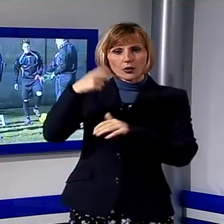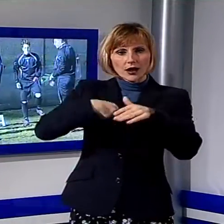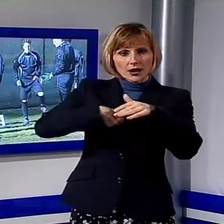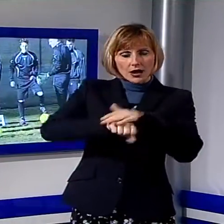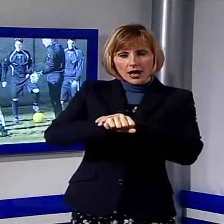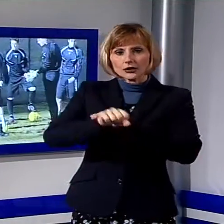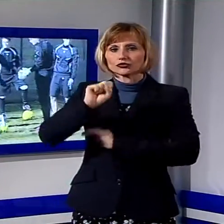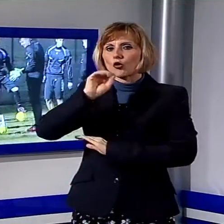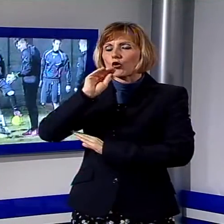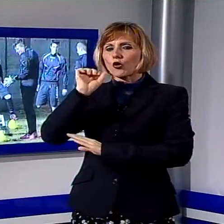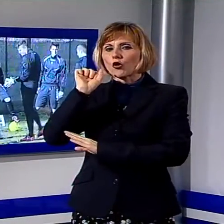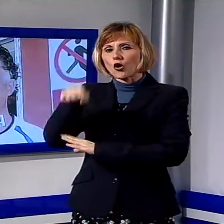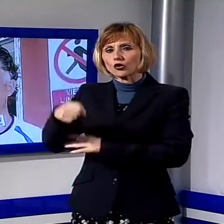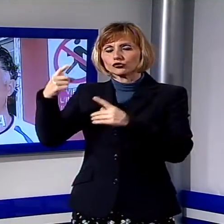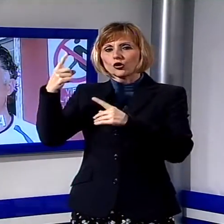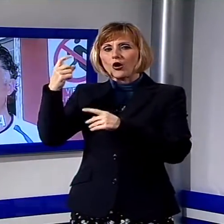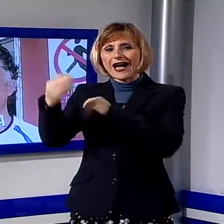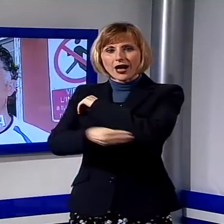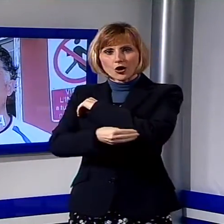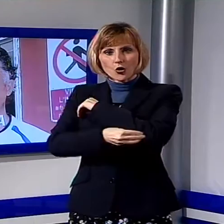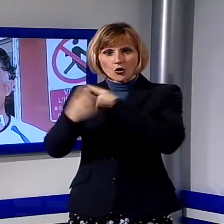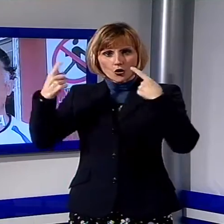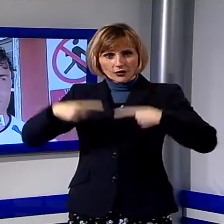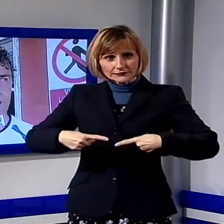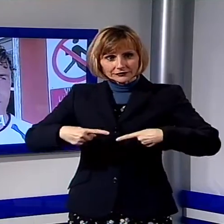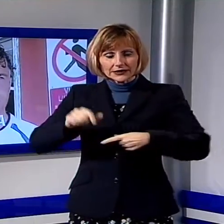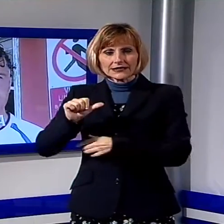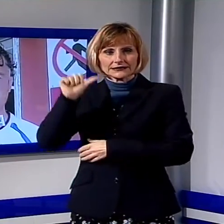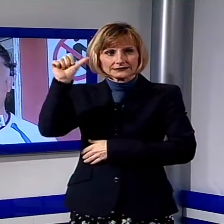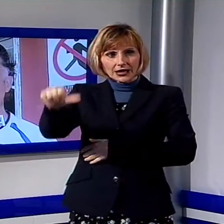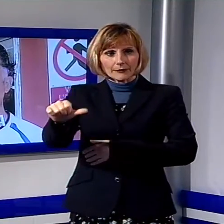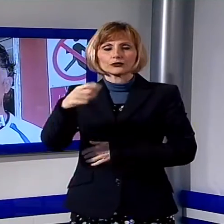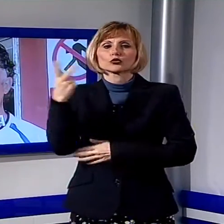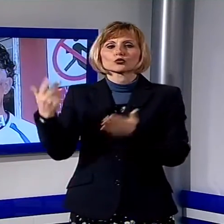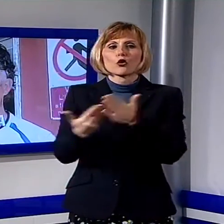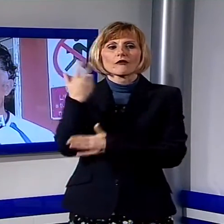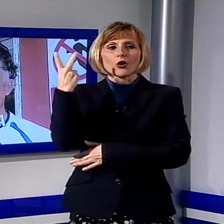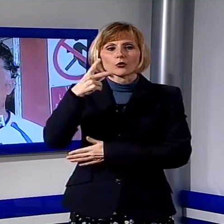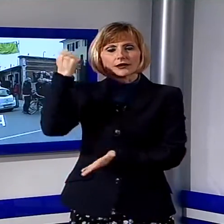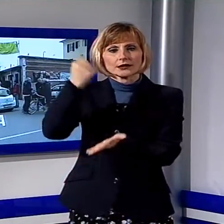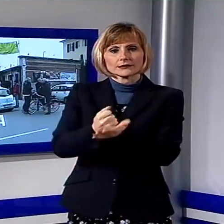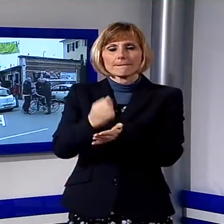ripartire sabato in campo per la nuova lucchese targata Valdini, tanti interrogativi sull'undici titolare.